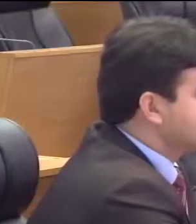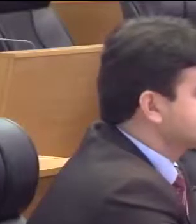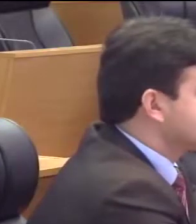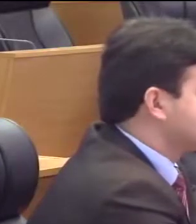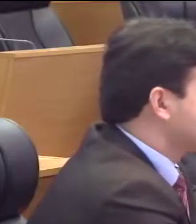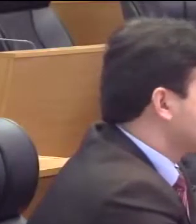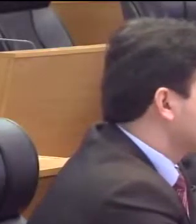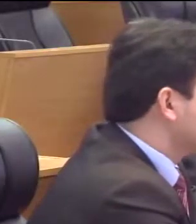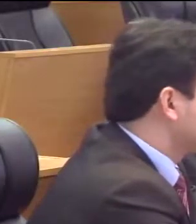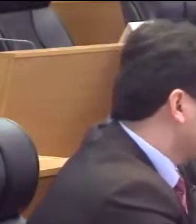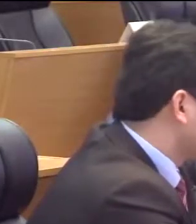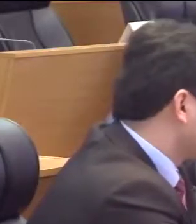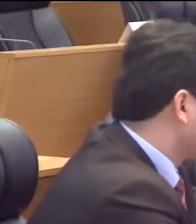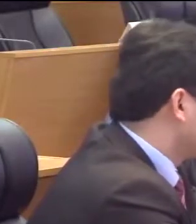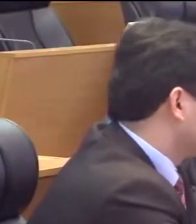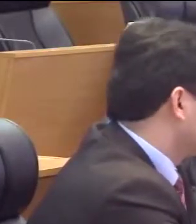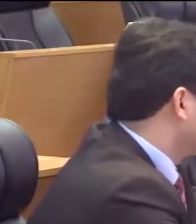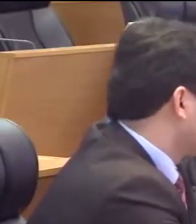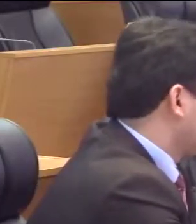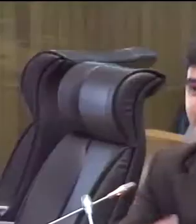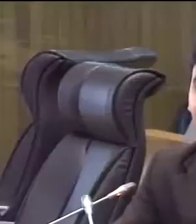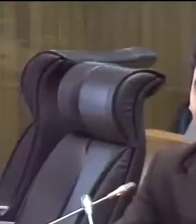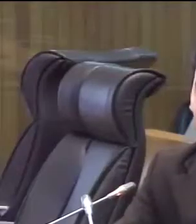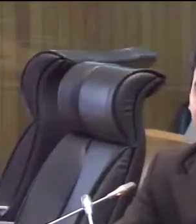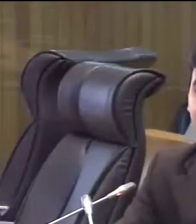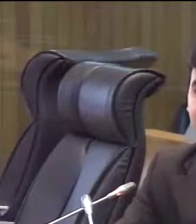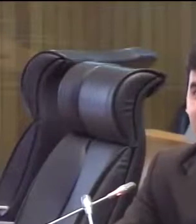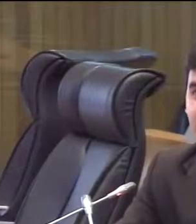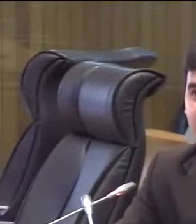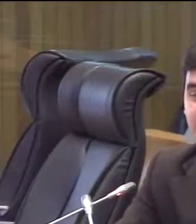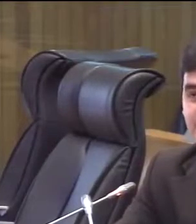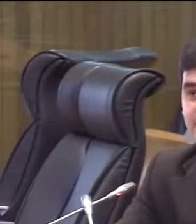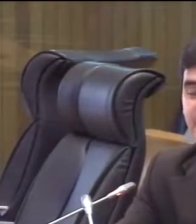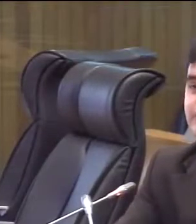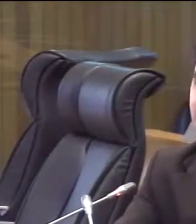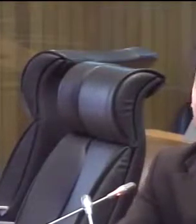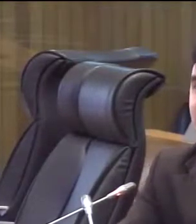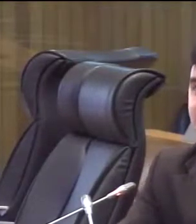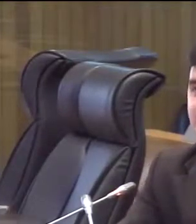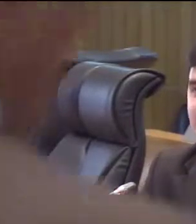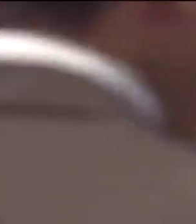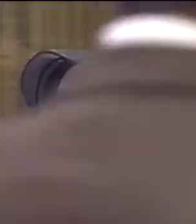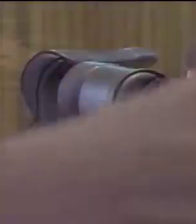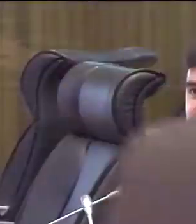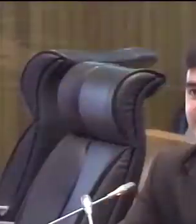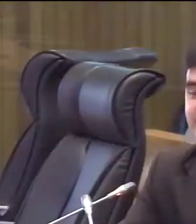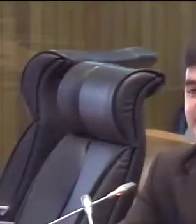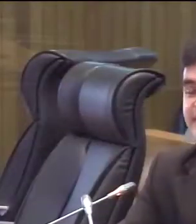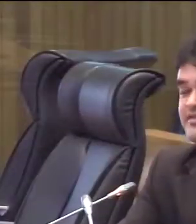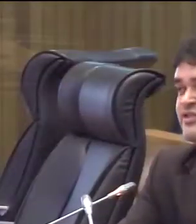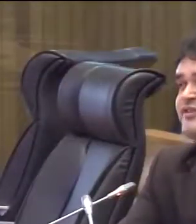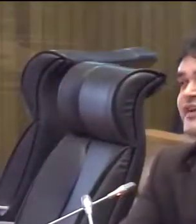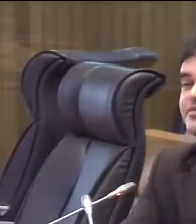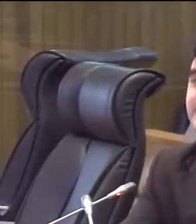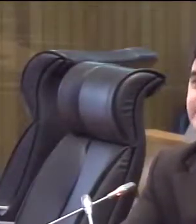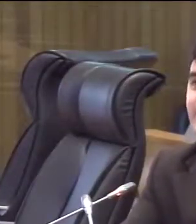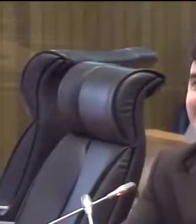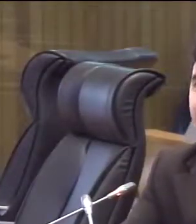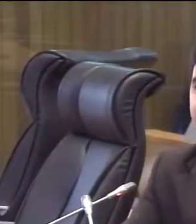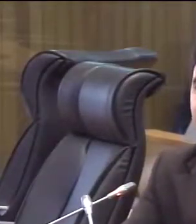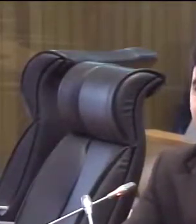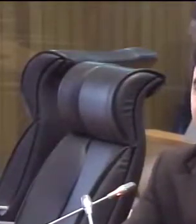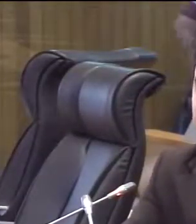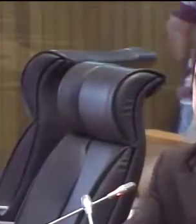Mas também não se há fortalecimento da UEMA sem aporte orçamentário e autonomia administrativa e financeira. Isso,